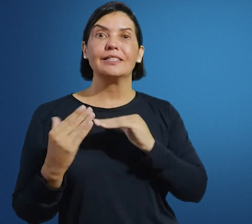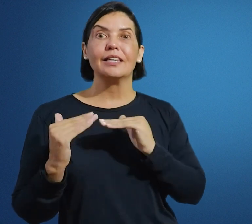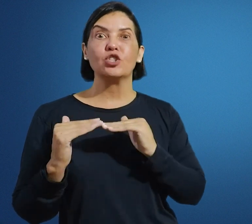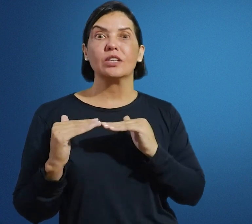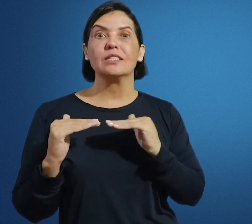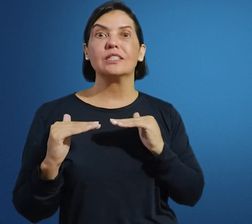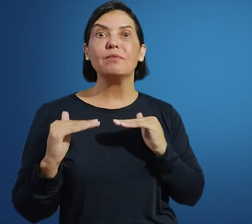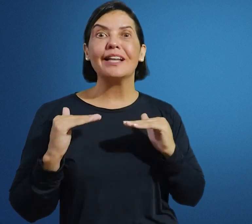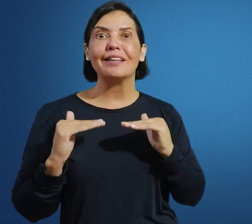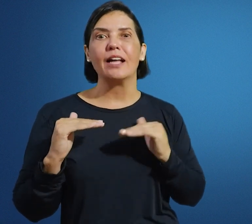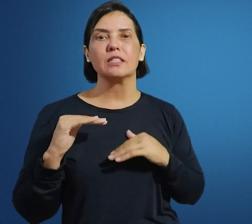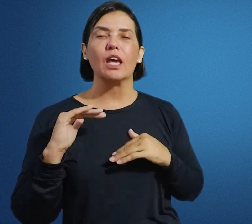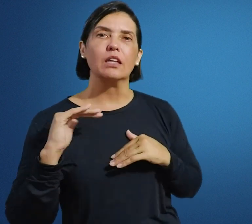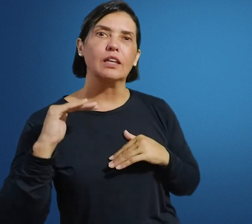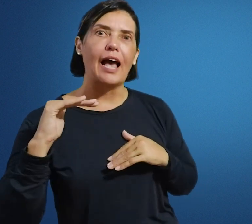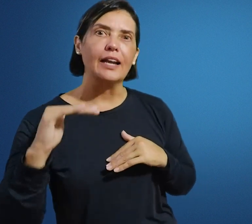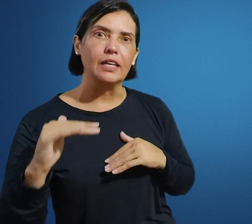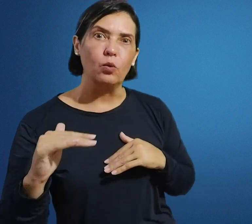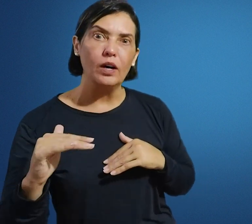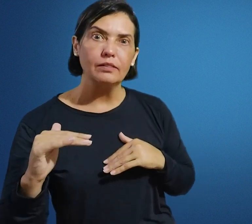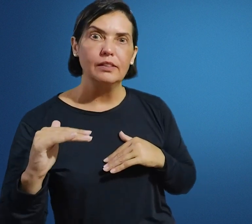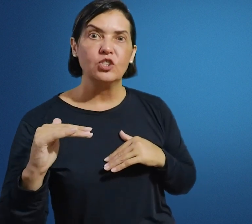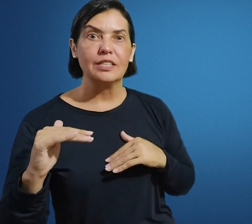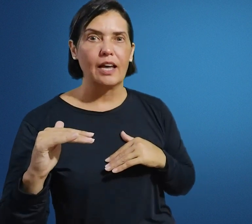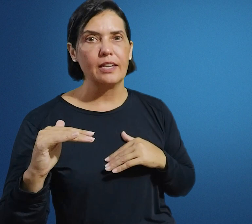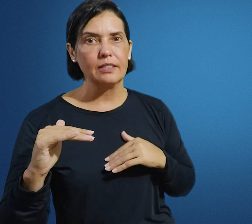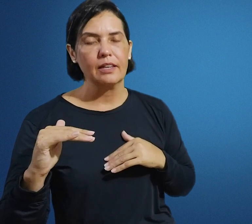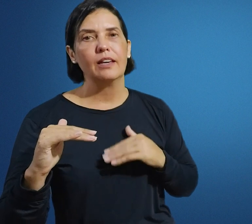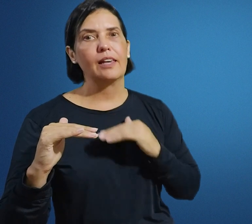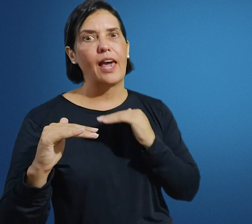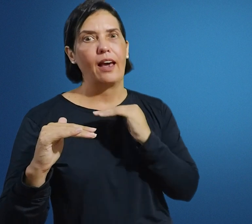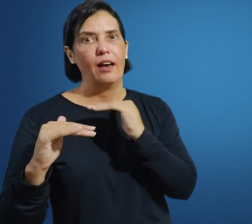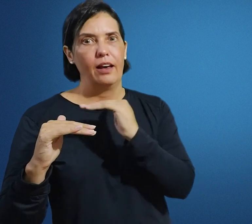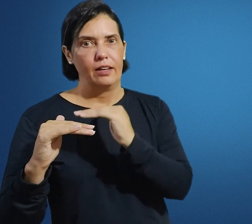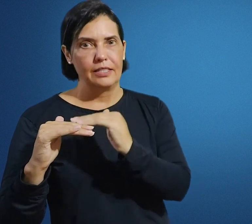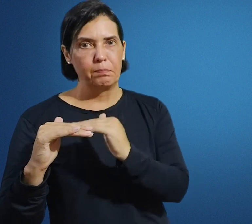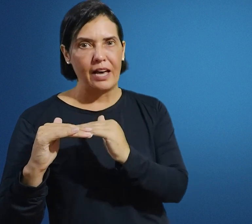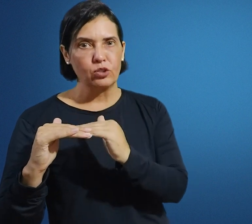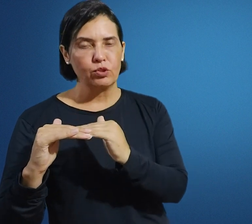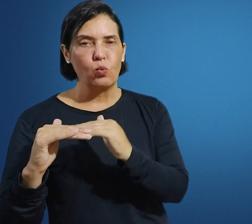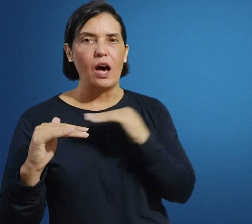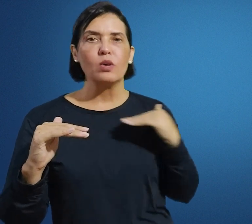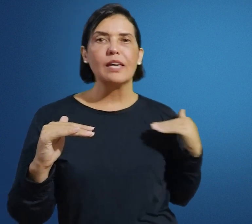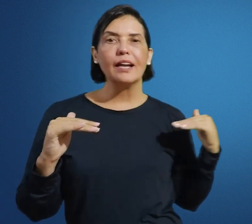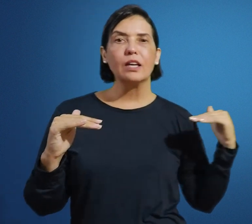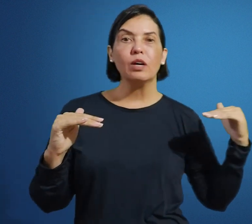existe similaridades entre a língua de sinais, que é espaço visual, e a língua